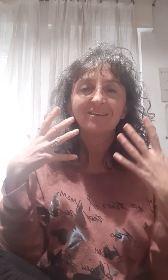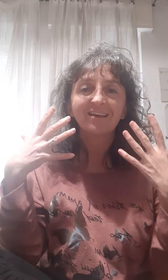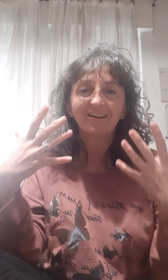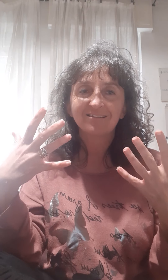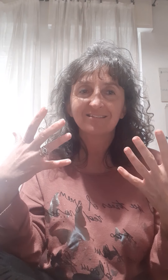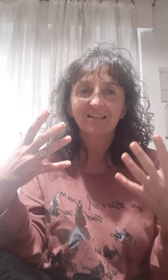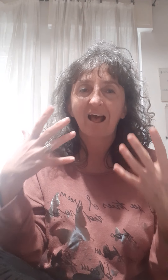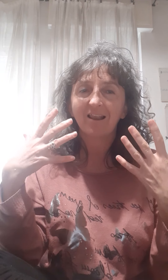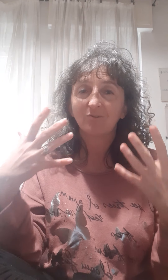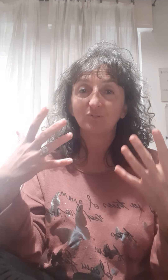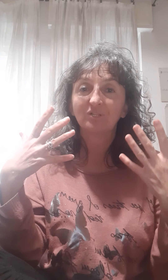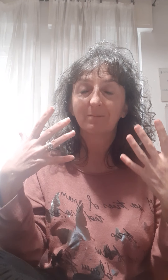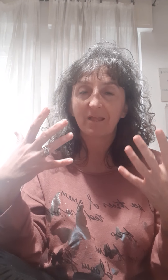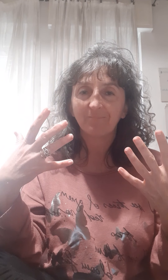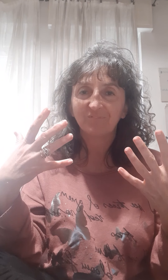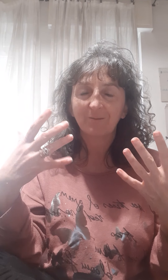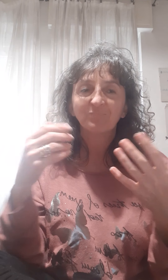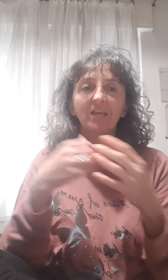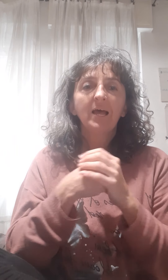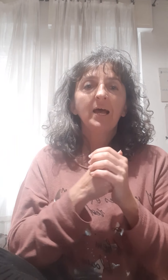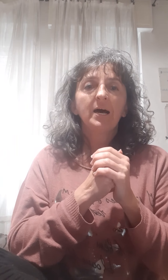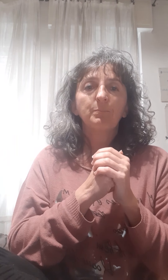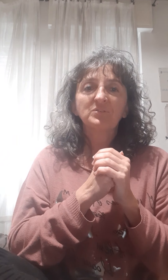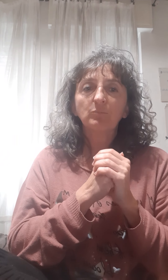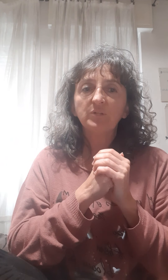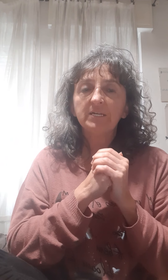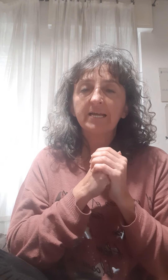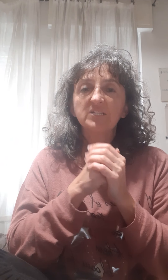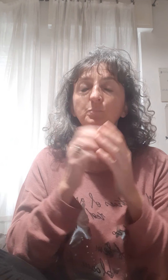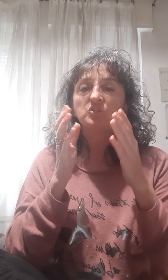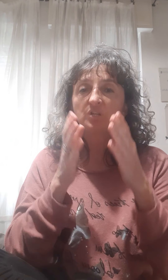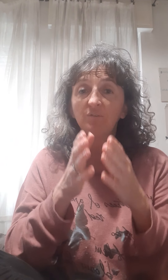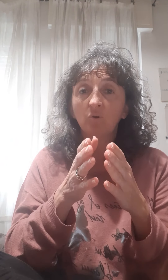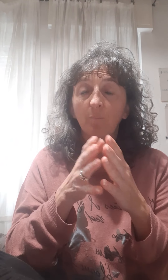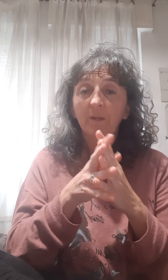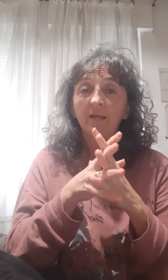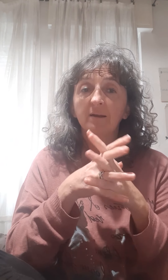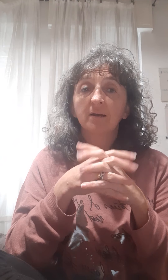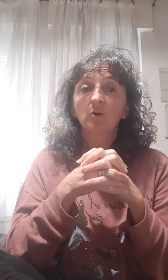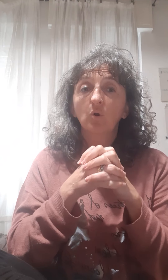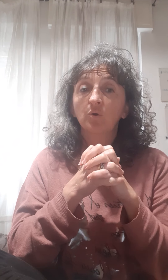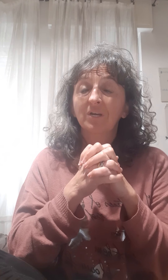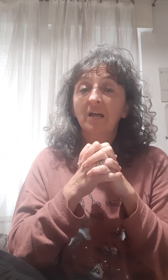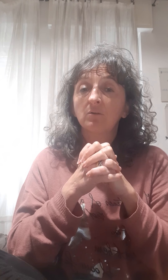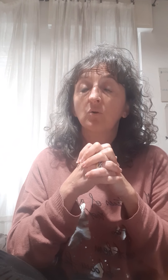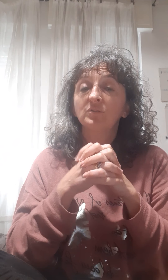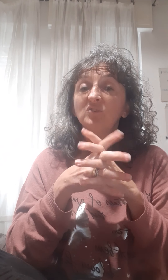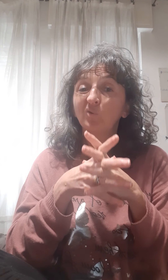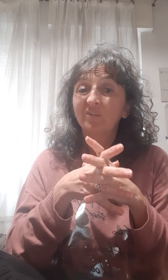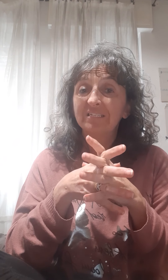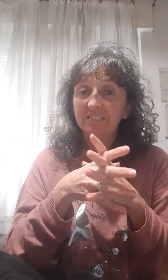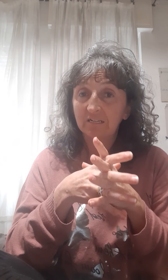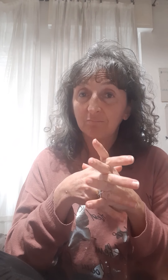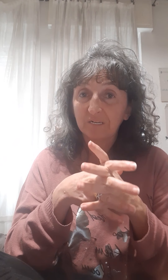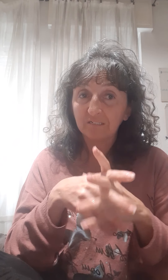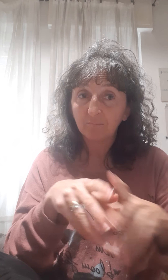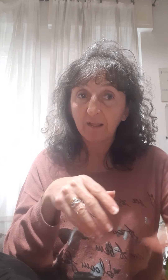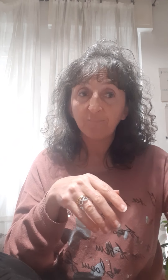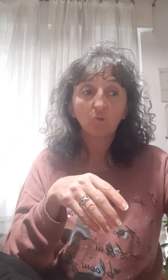chiarezza alla nostra mente. Possiamo dire che è specifico per coloro che hanno disordini di apprendimento,